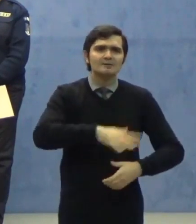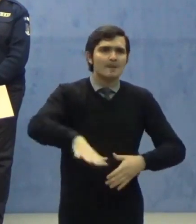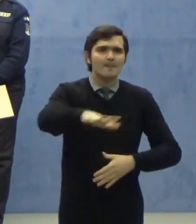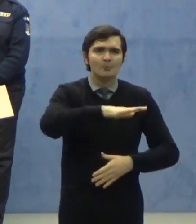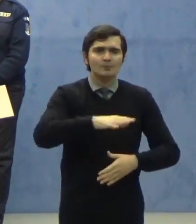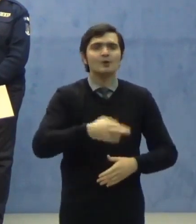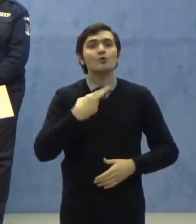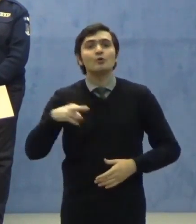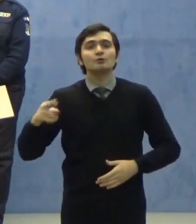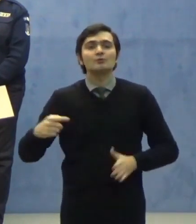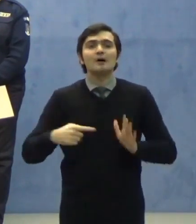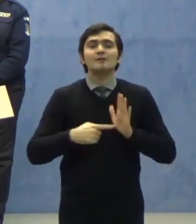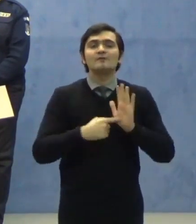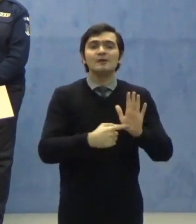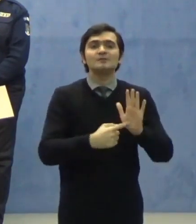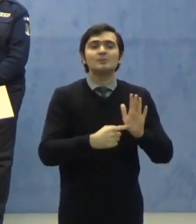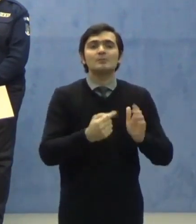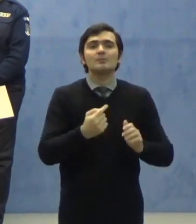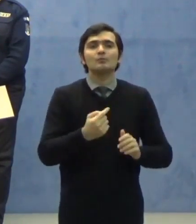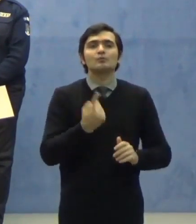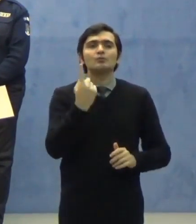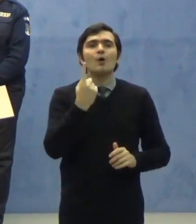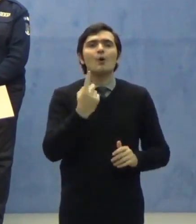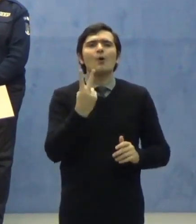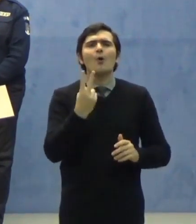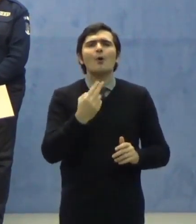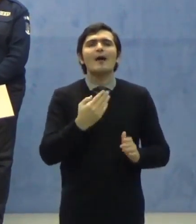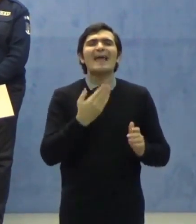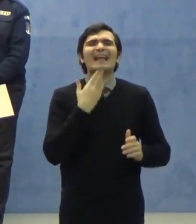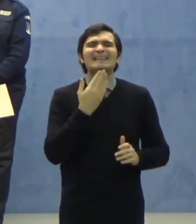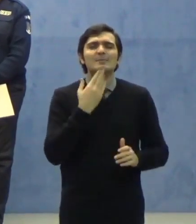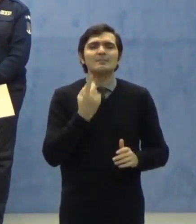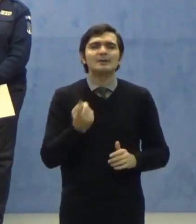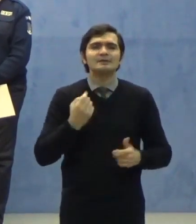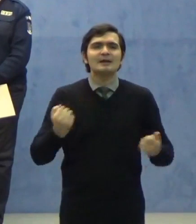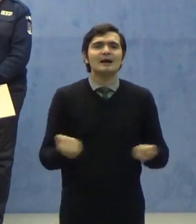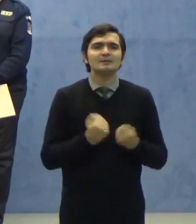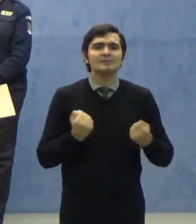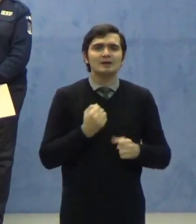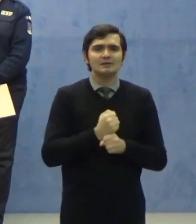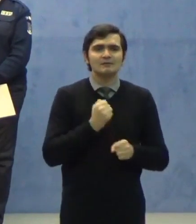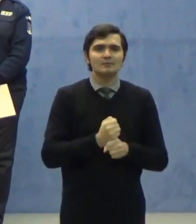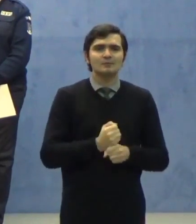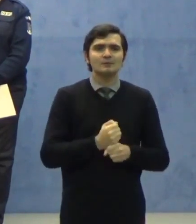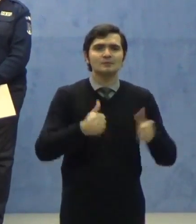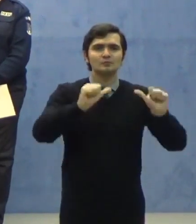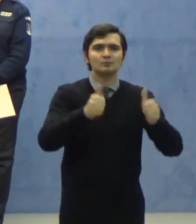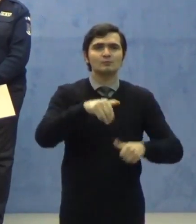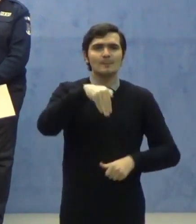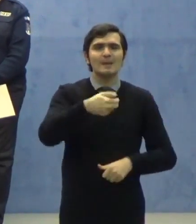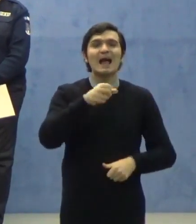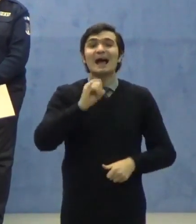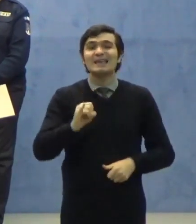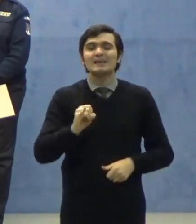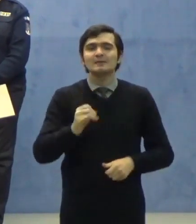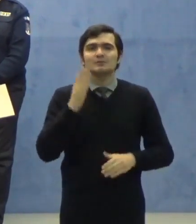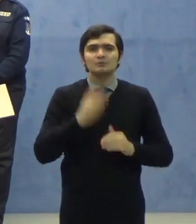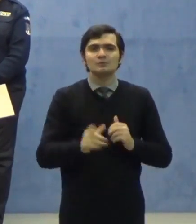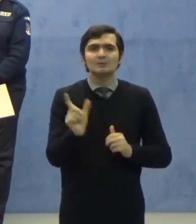vă prezint două exemple din activitatea desfășurată de structurile Ministerului Afacerilor Interne în ultima perioadă.